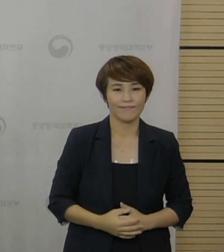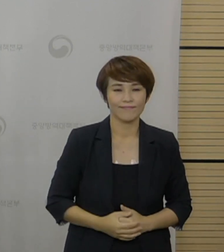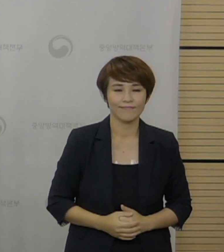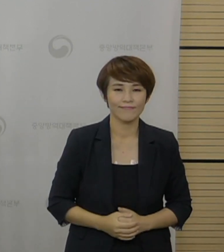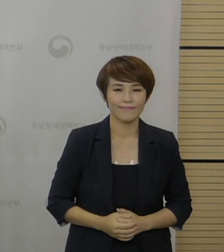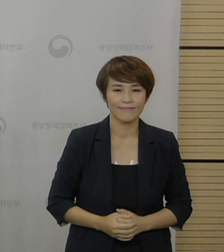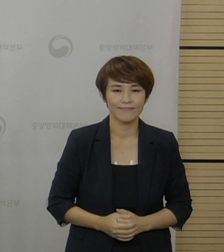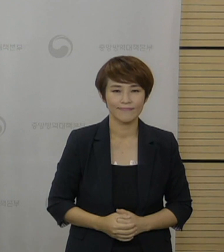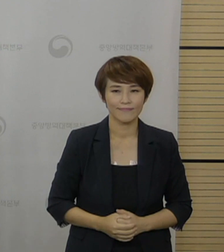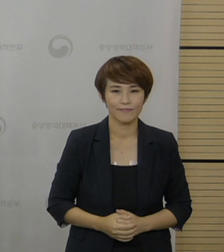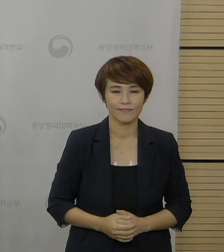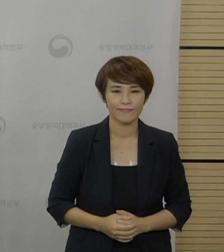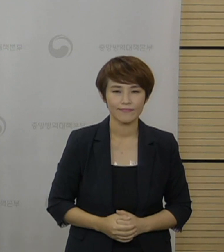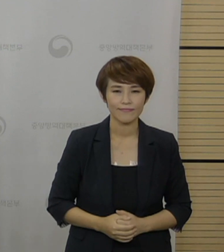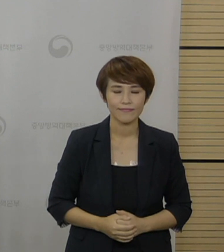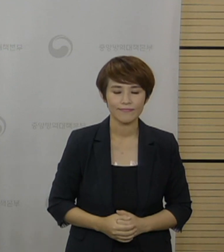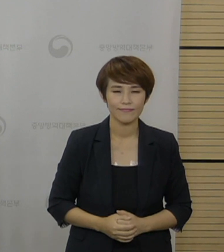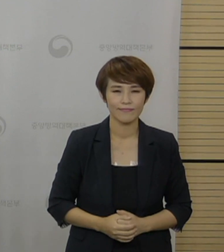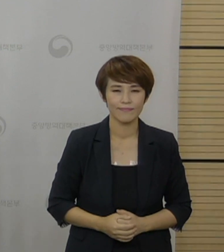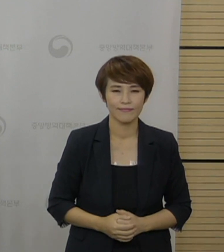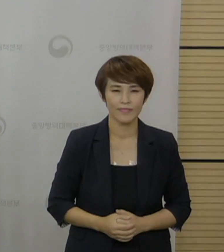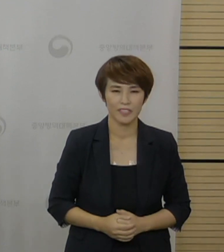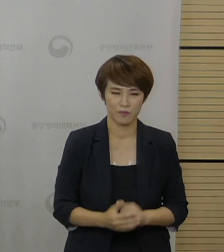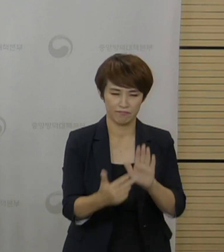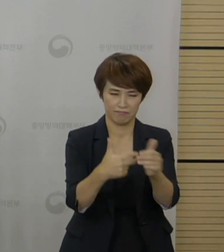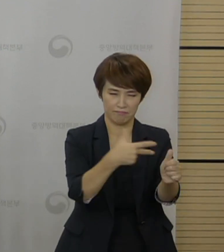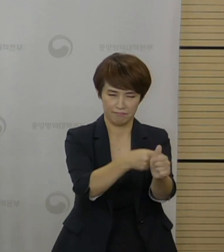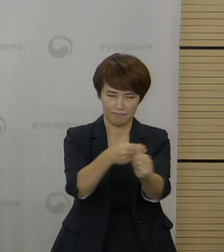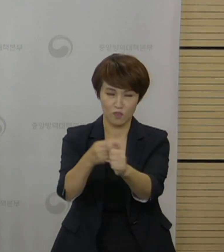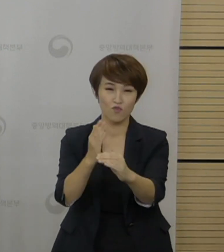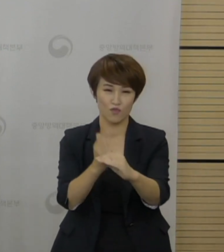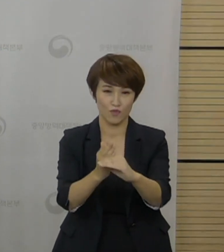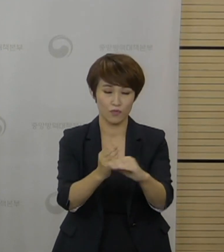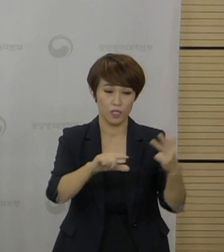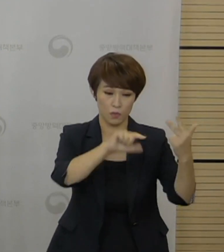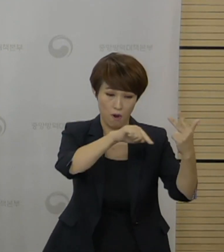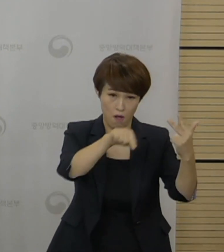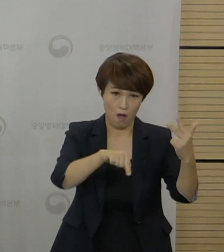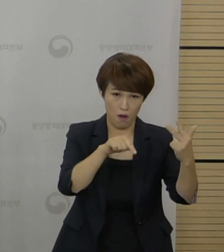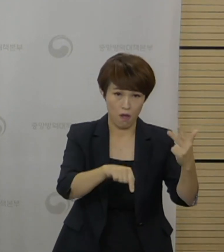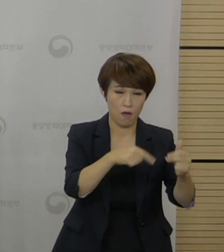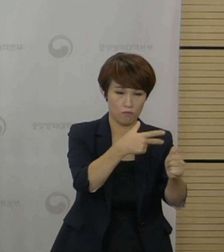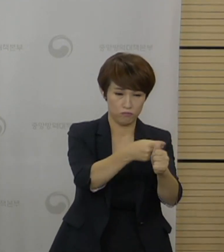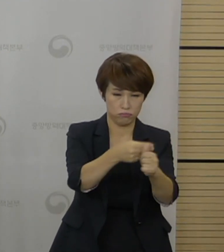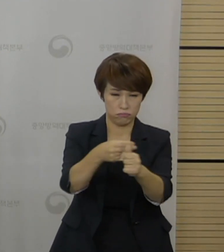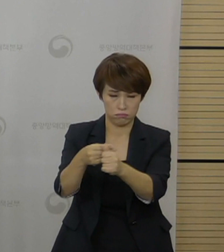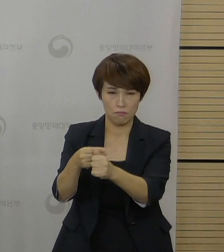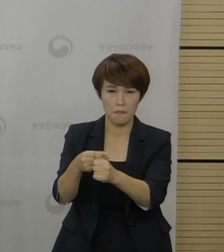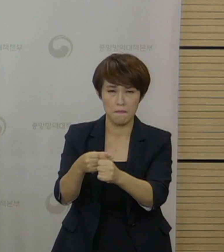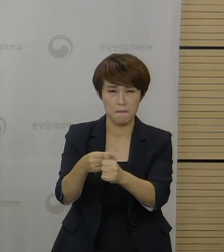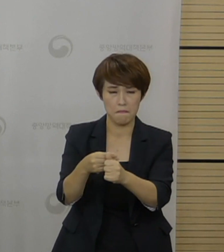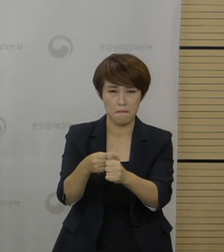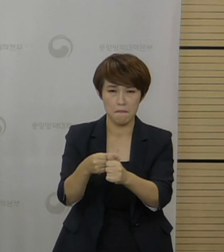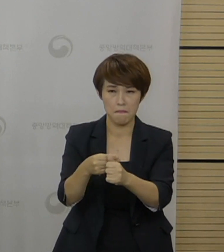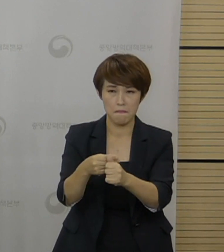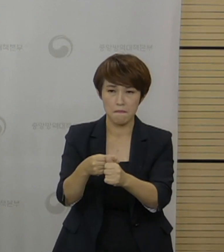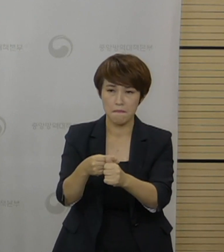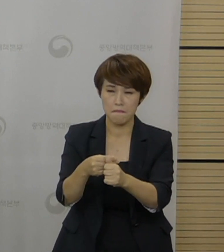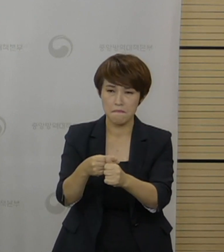예방접종을 진행하고 있는 상황이고 아직 7월 중에는 충분하게 예방접종률이 상승한 상태라고 보기에는 어렵습니다.